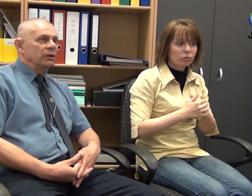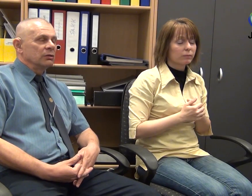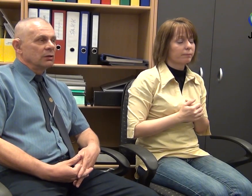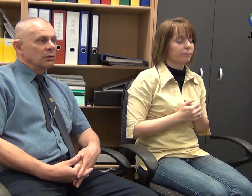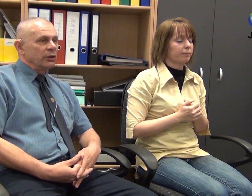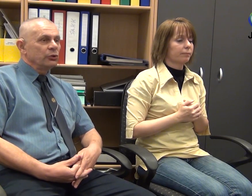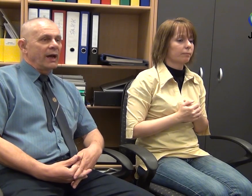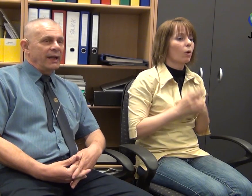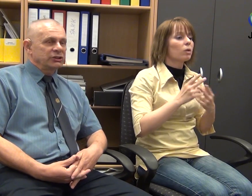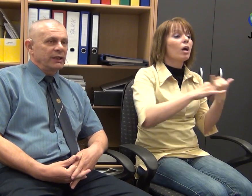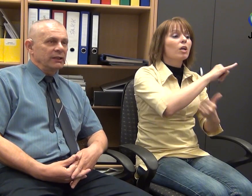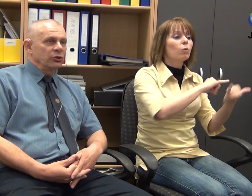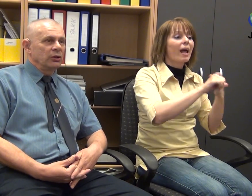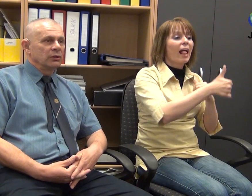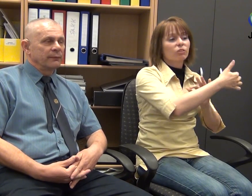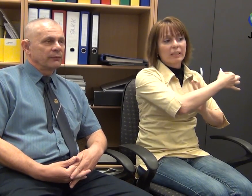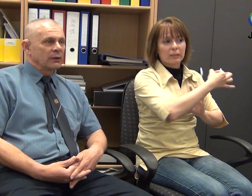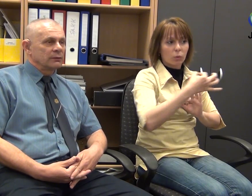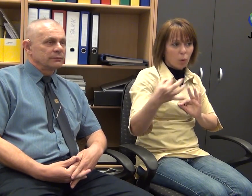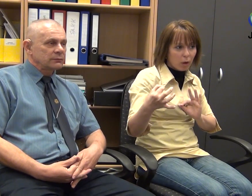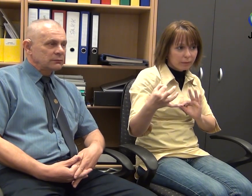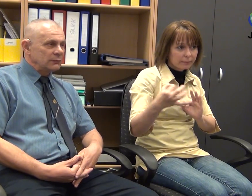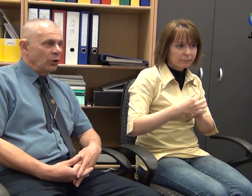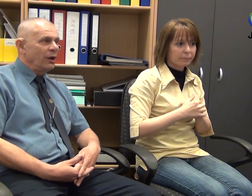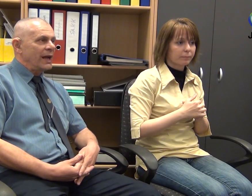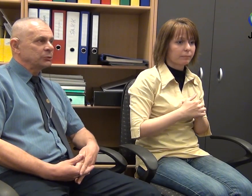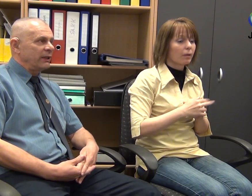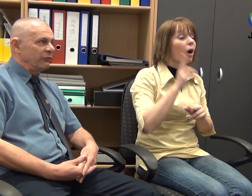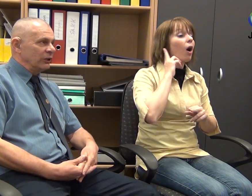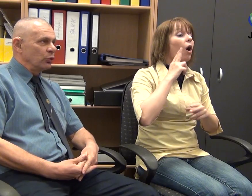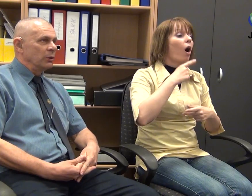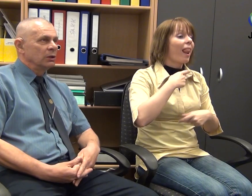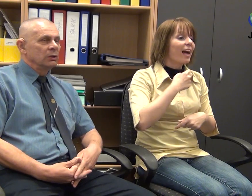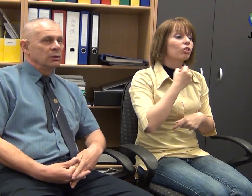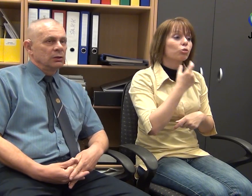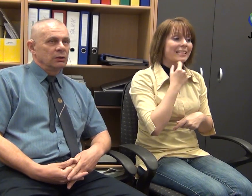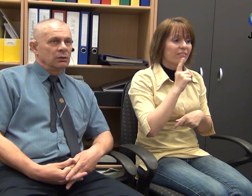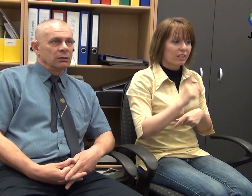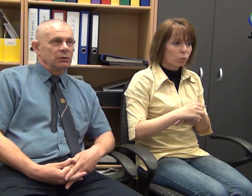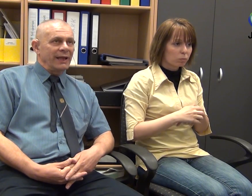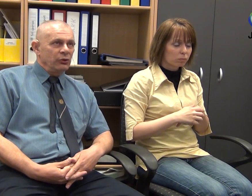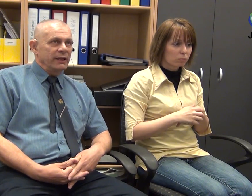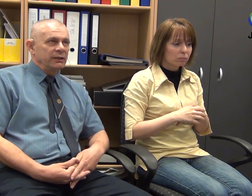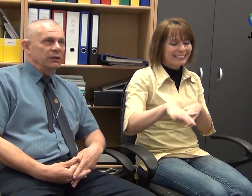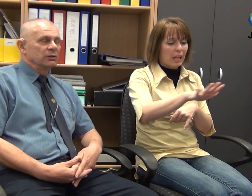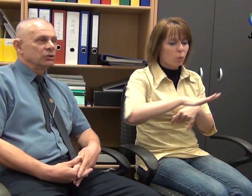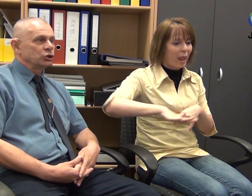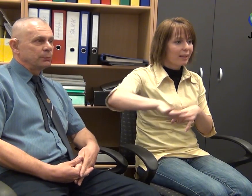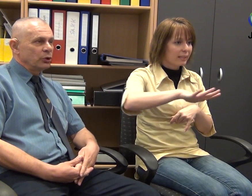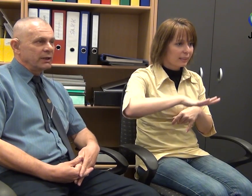hogy január 1-től hallásspecifikum területén